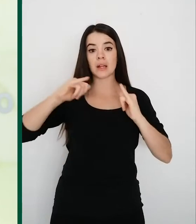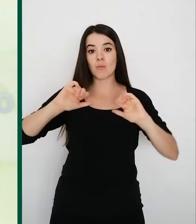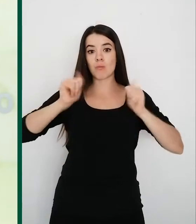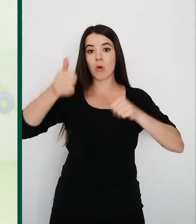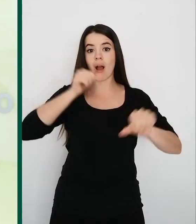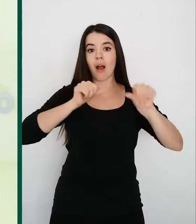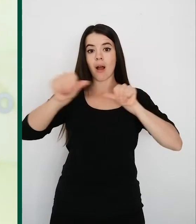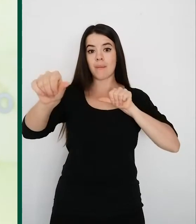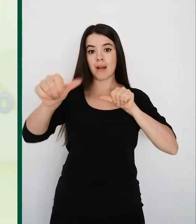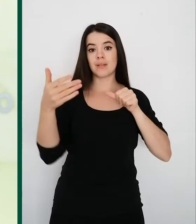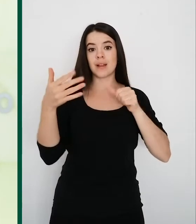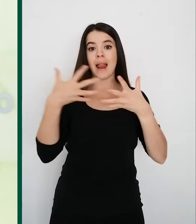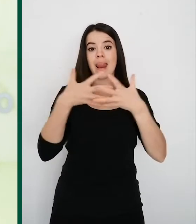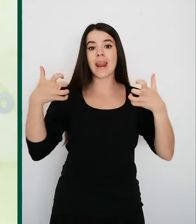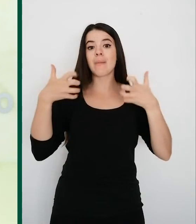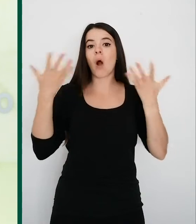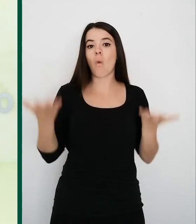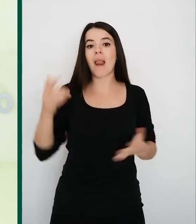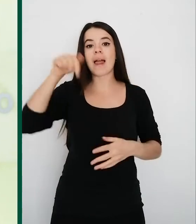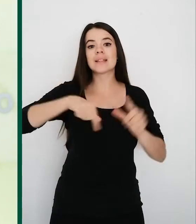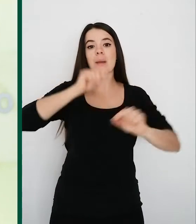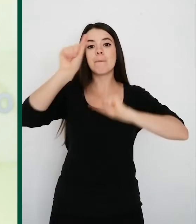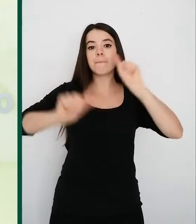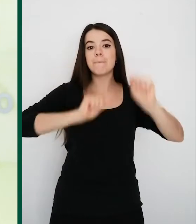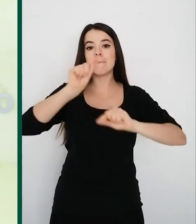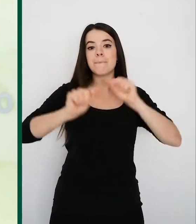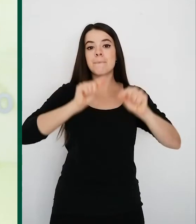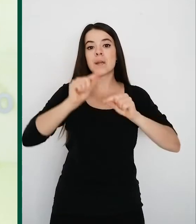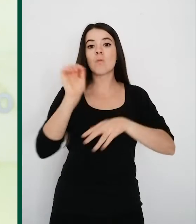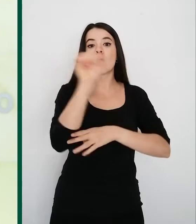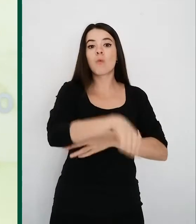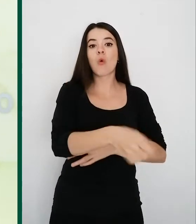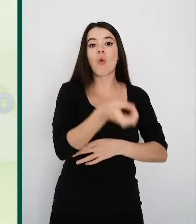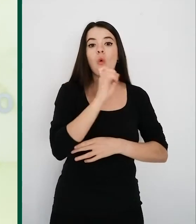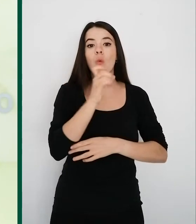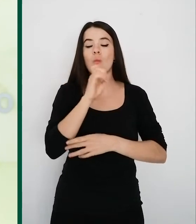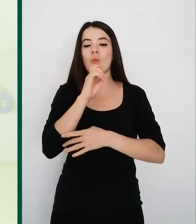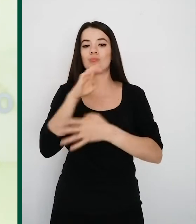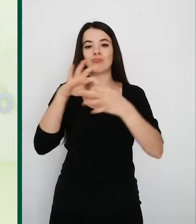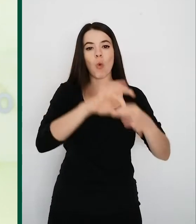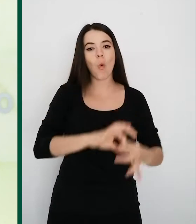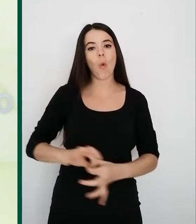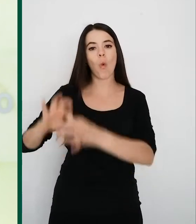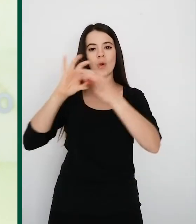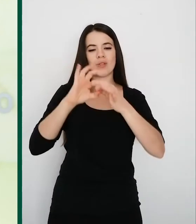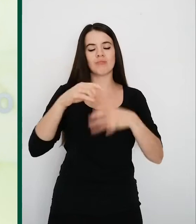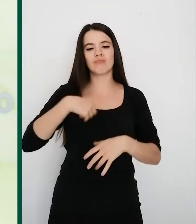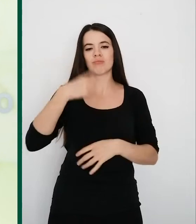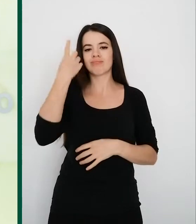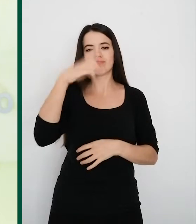lema de la campaña institucional era este virus lo paramos unidos y estoy convencida de que así ha sido